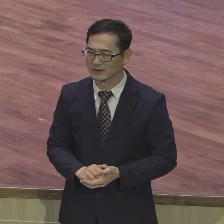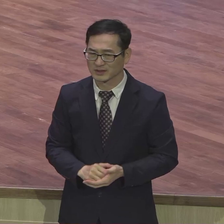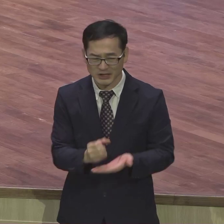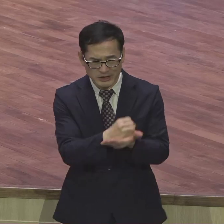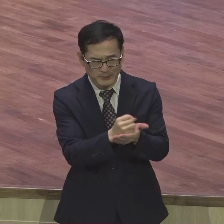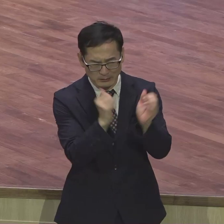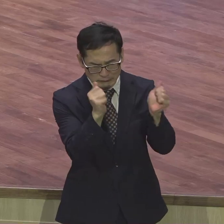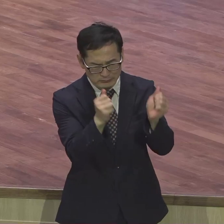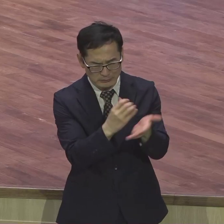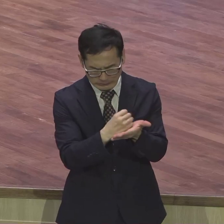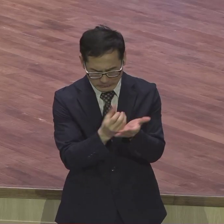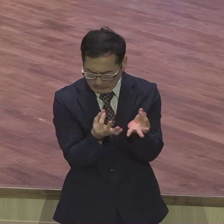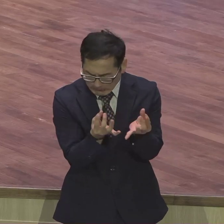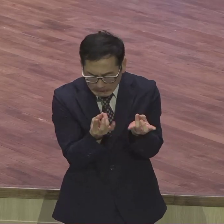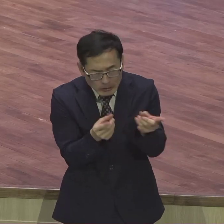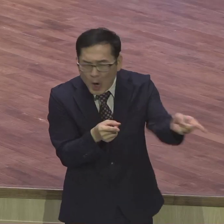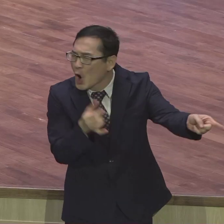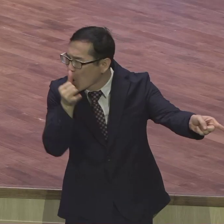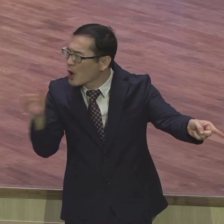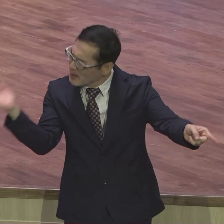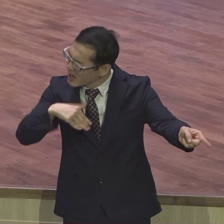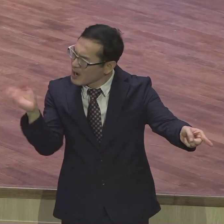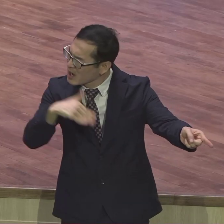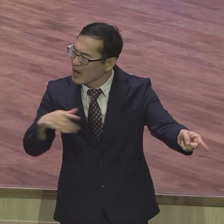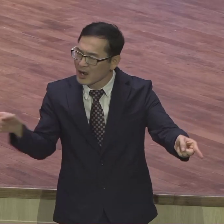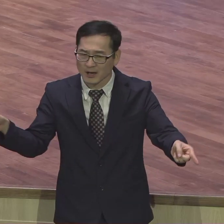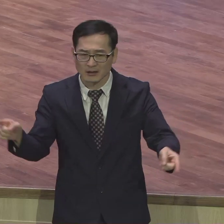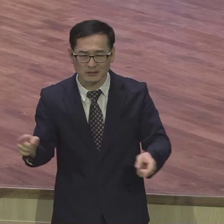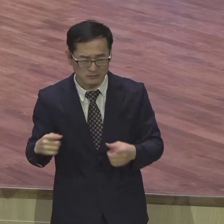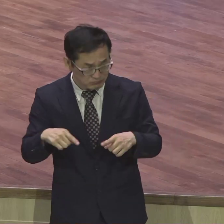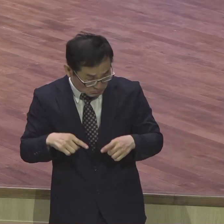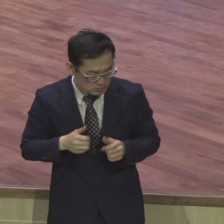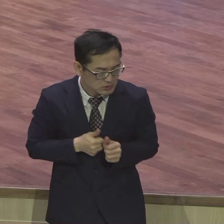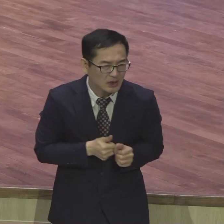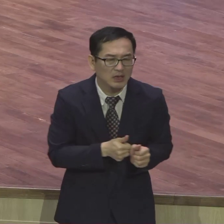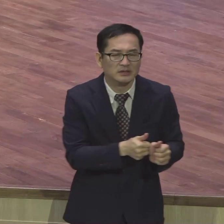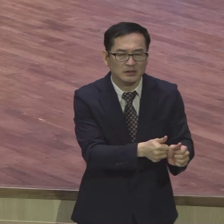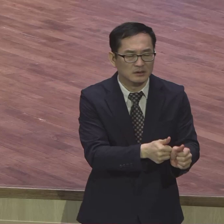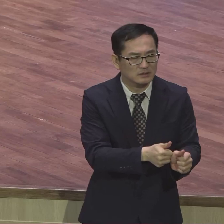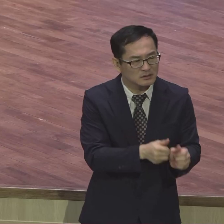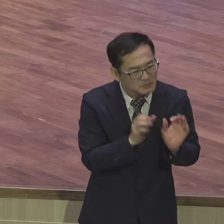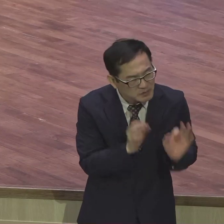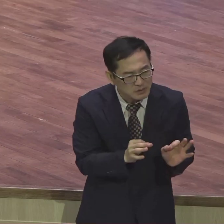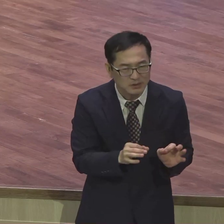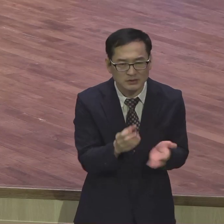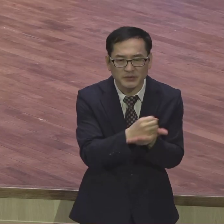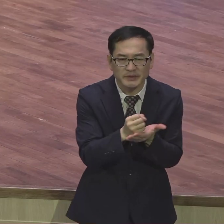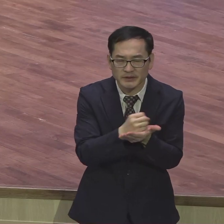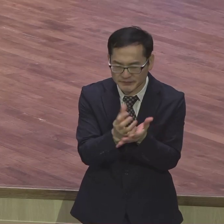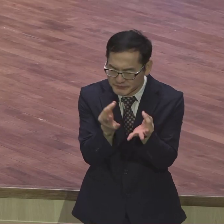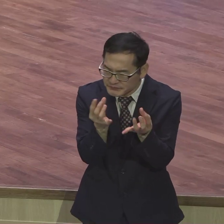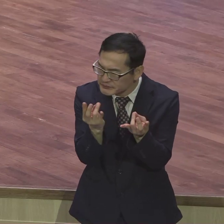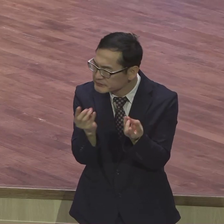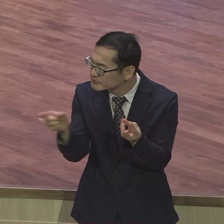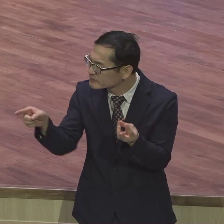점진이 있으니까 그냥 가보자 그걸 따라갔대요 따라가서 이제 점진다고 따라 앉아서 보니까 점진이 딱 보더니 니가 여기 왜 왔어